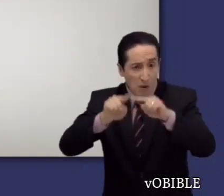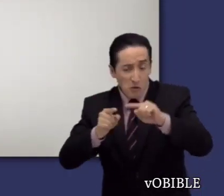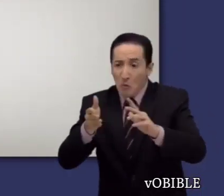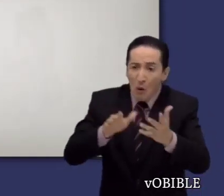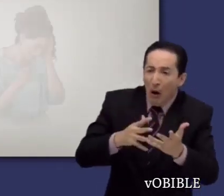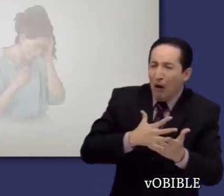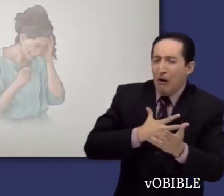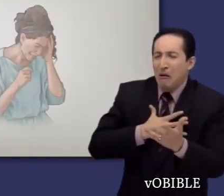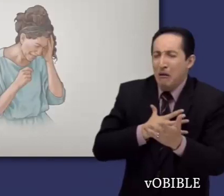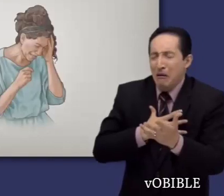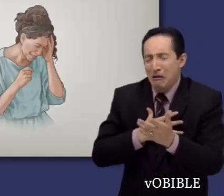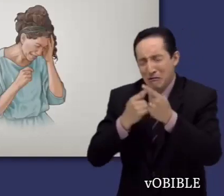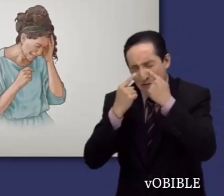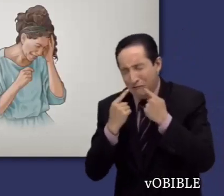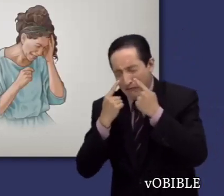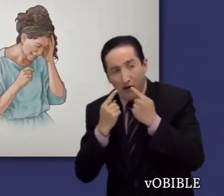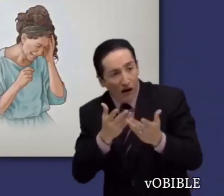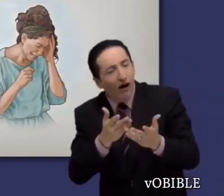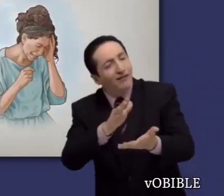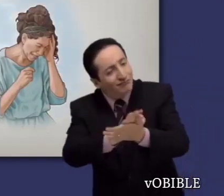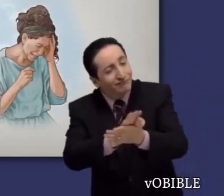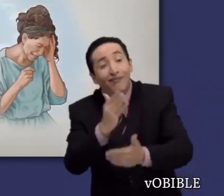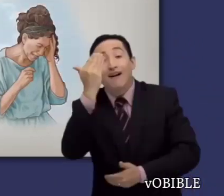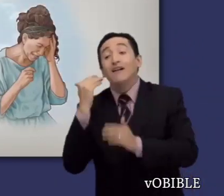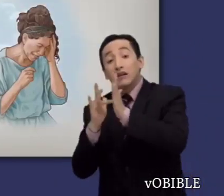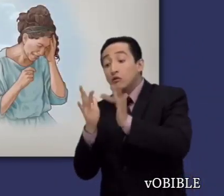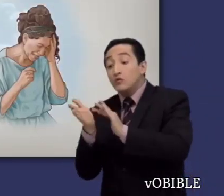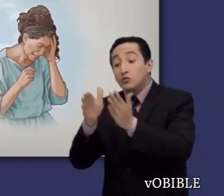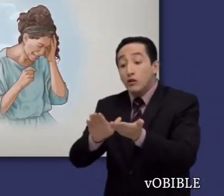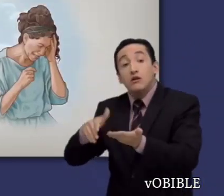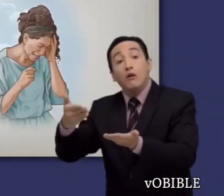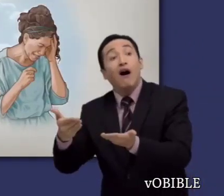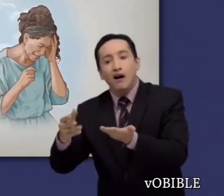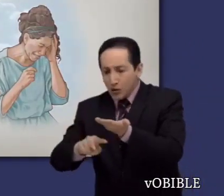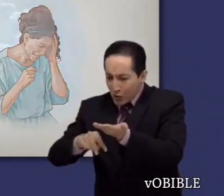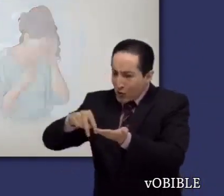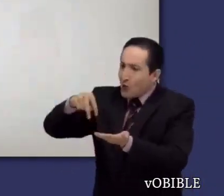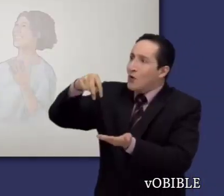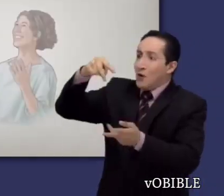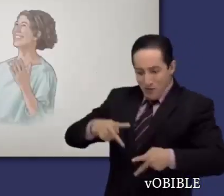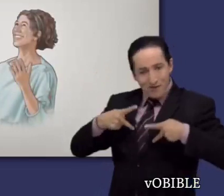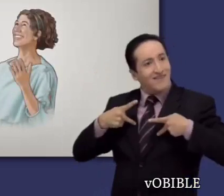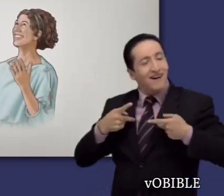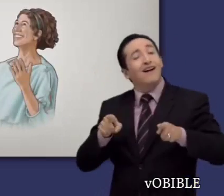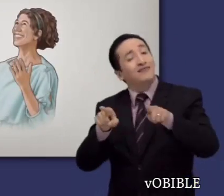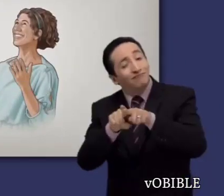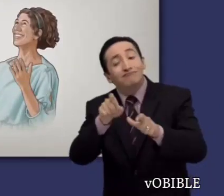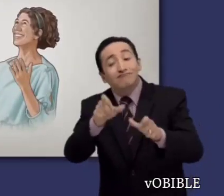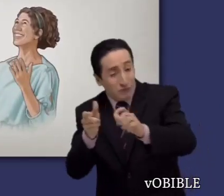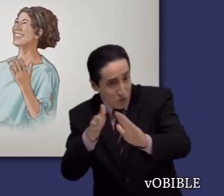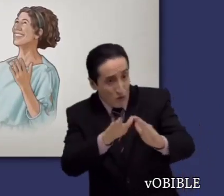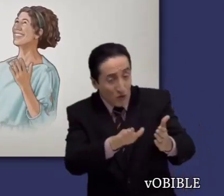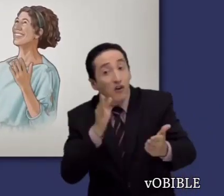Pablo consuela a quienes han perdido a seres queridos. La resurrección de Jesús es una garantía de que los muertos resucitarán.